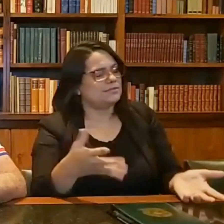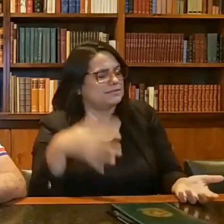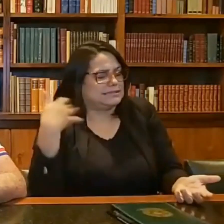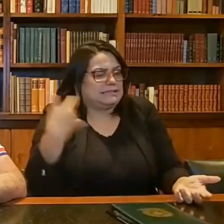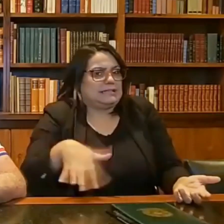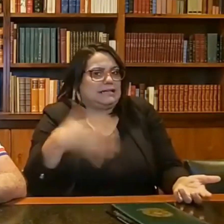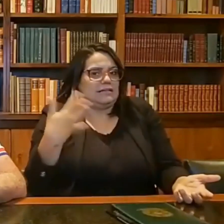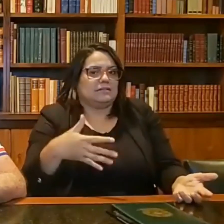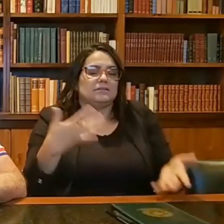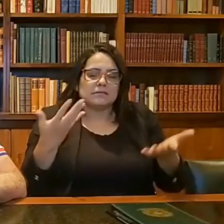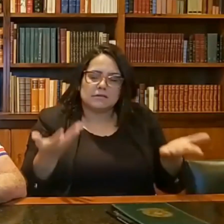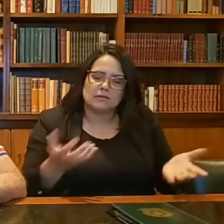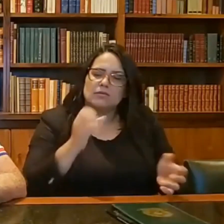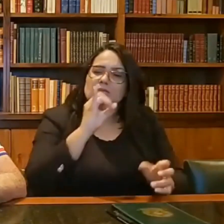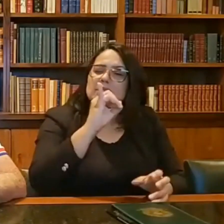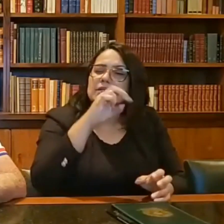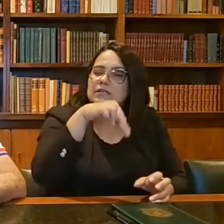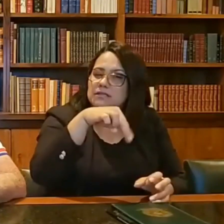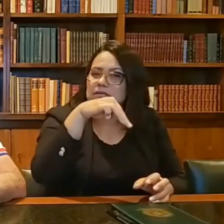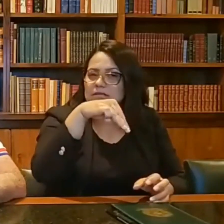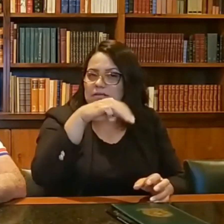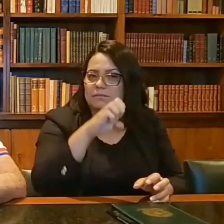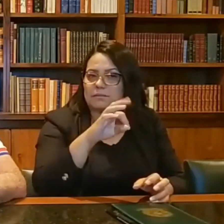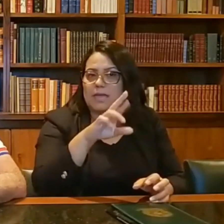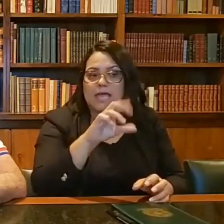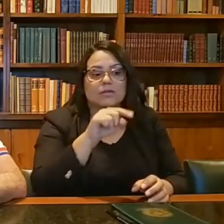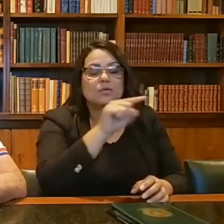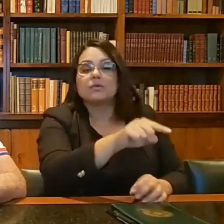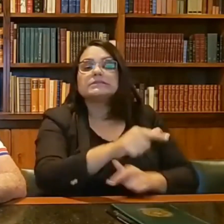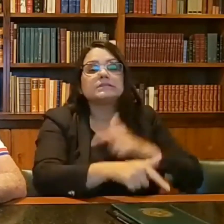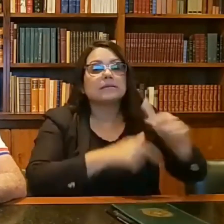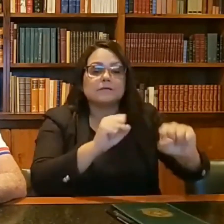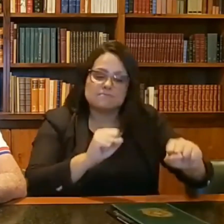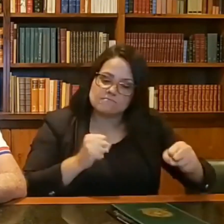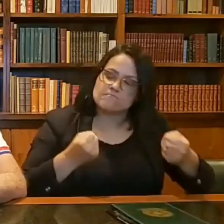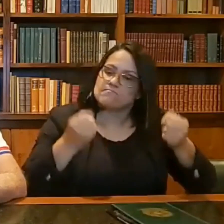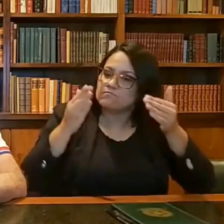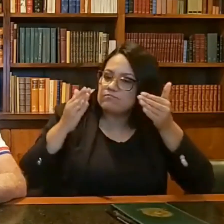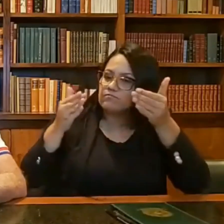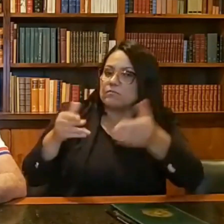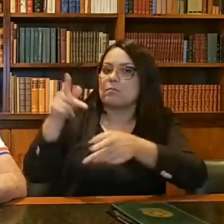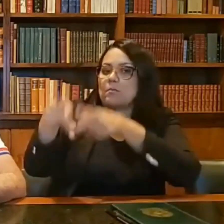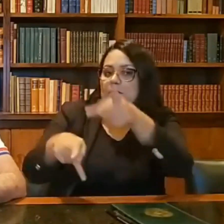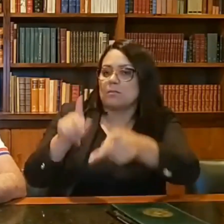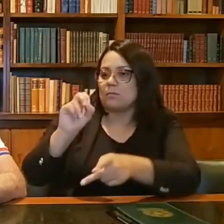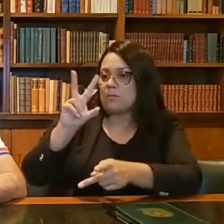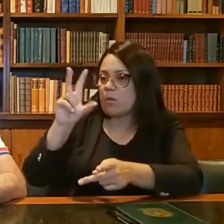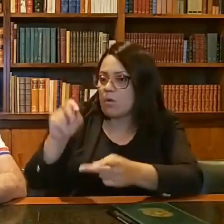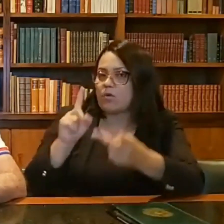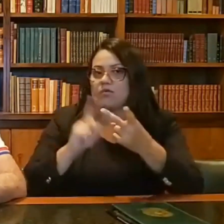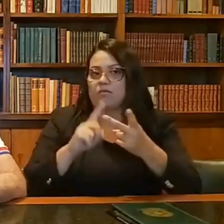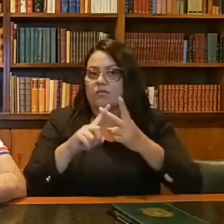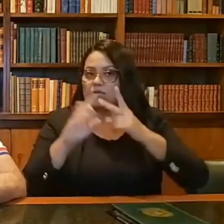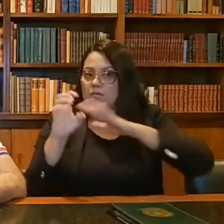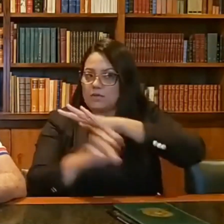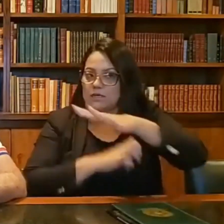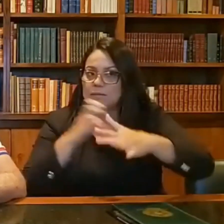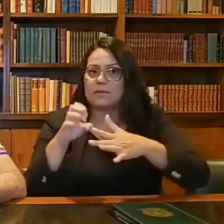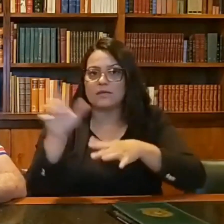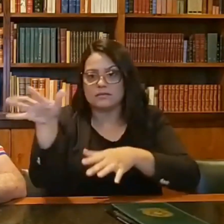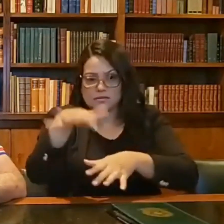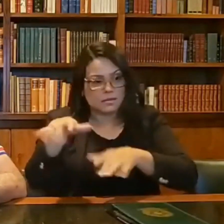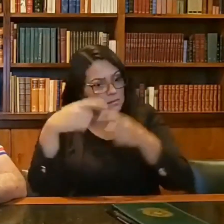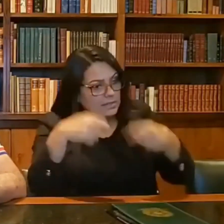Então, o Inmetro tem que estar à disposição da população brasileira, do empresariado, de quem precisa do seu